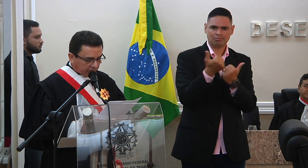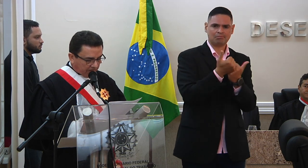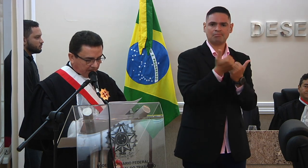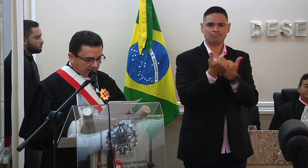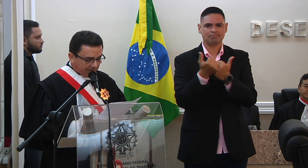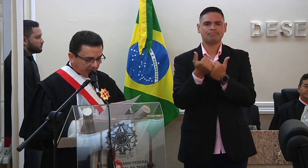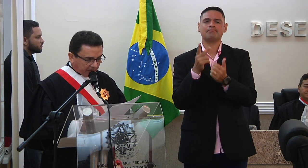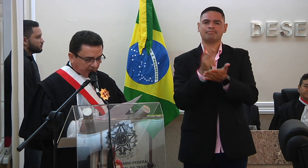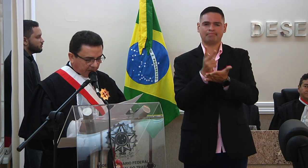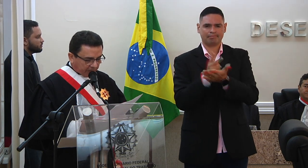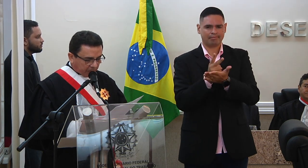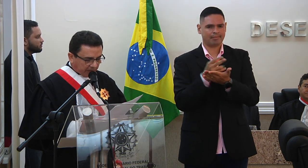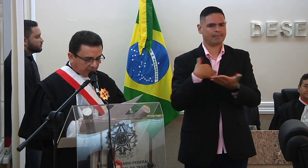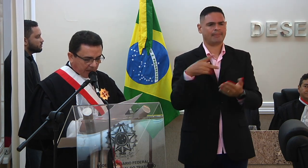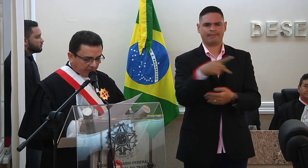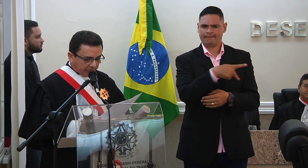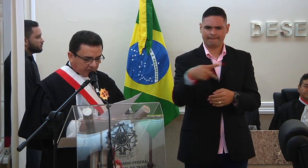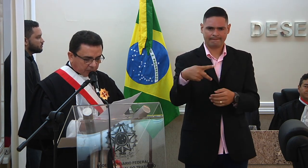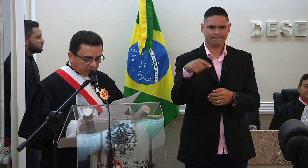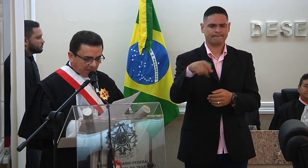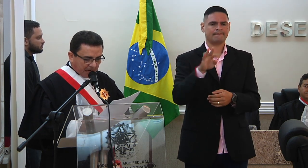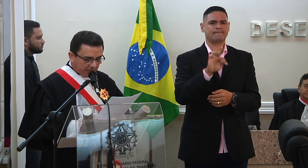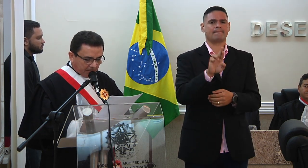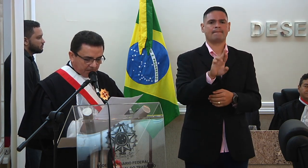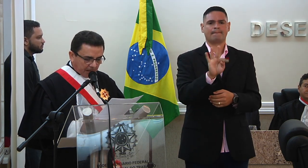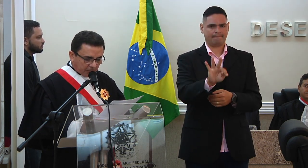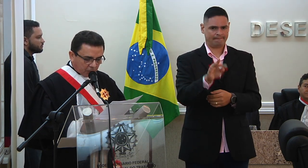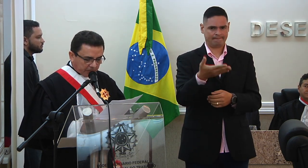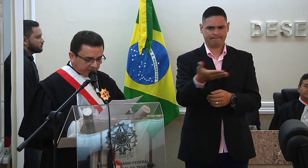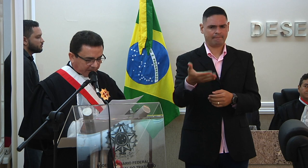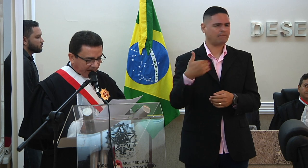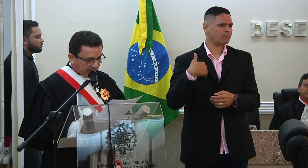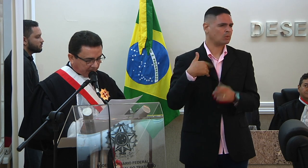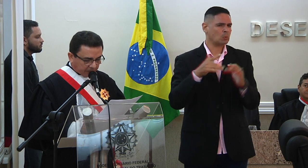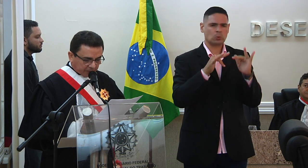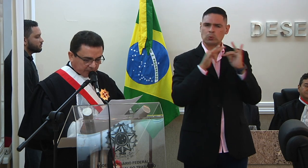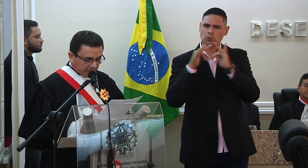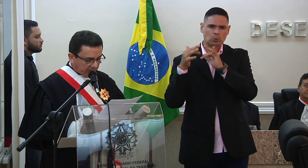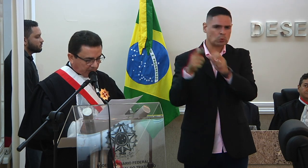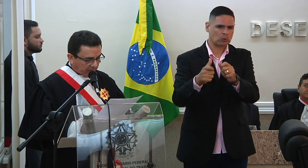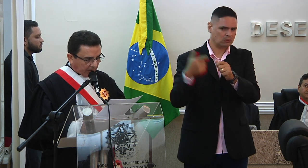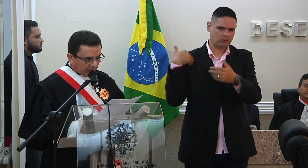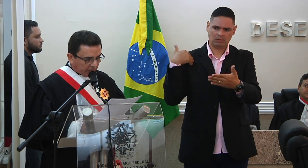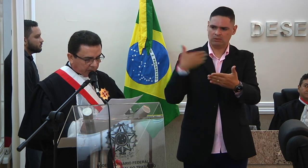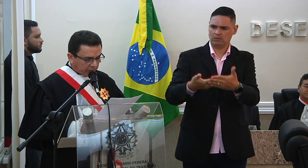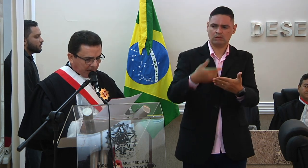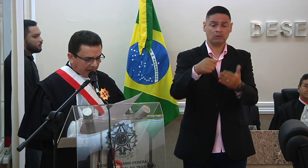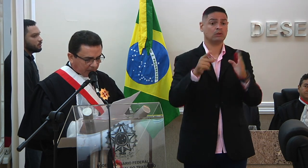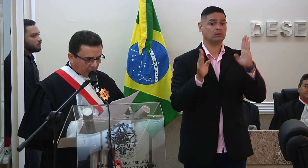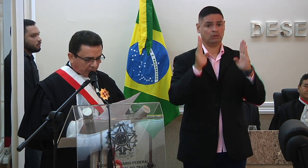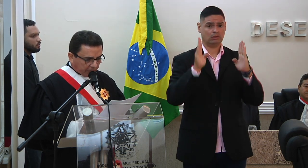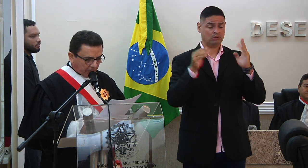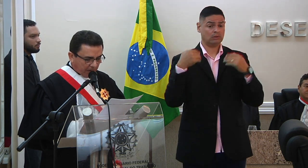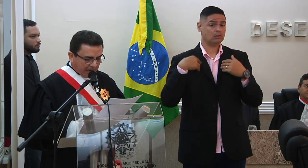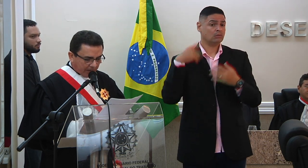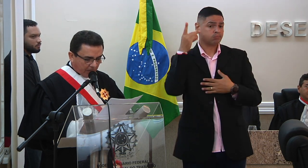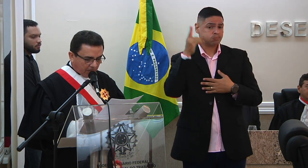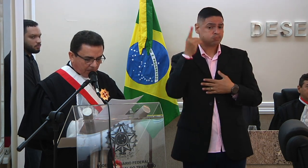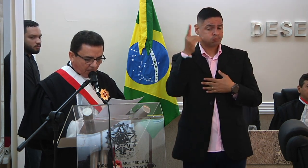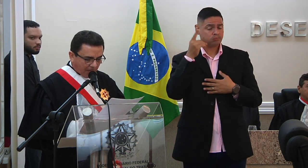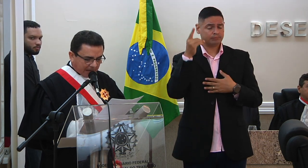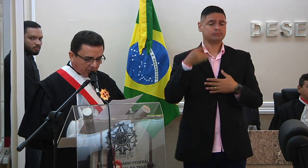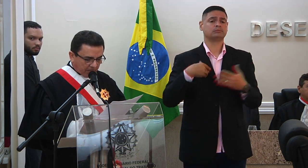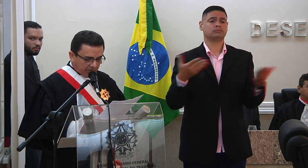e valioso da presidência do tribunal regional do trabalho em todas as épocas e dos desbagadores que